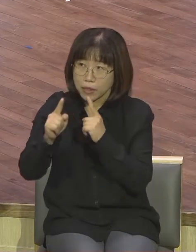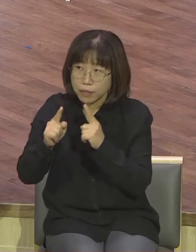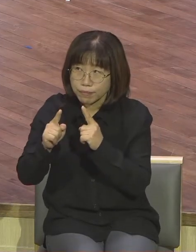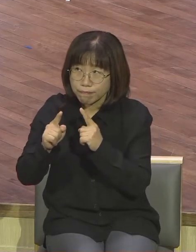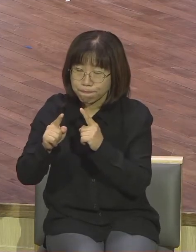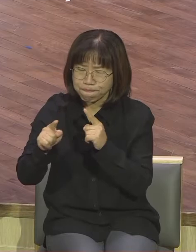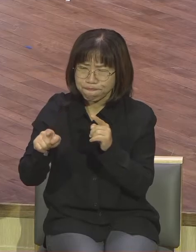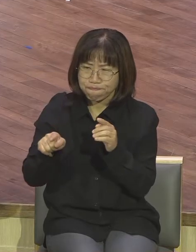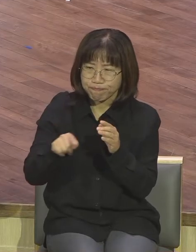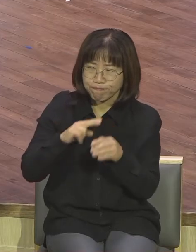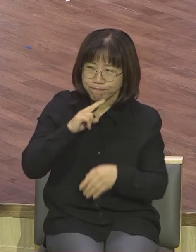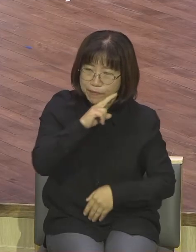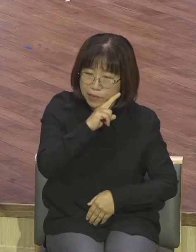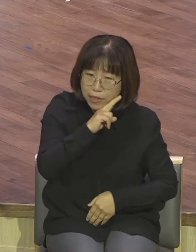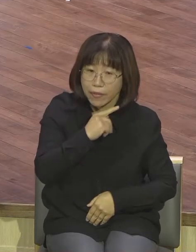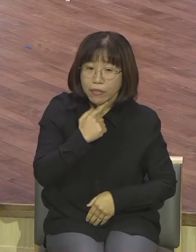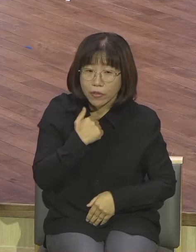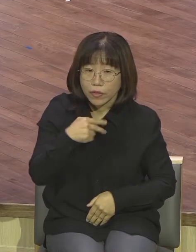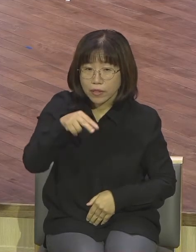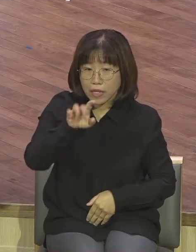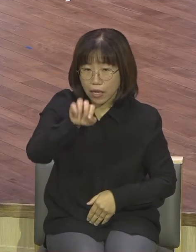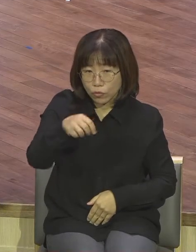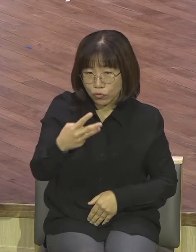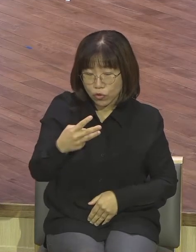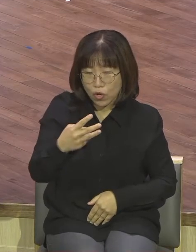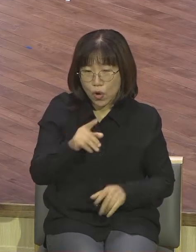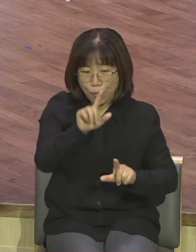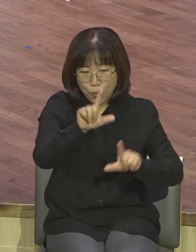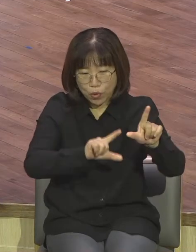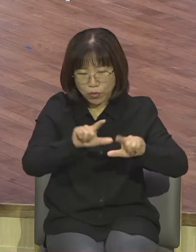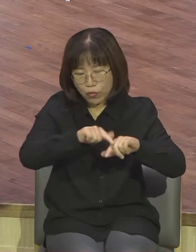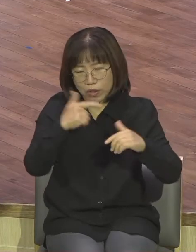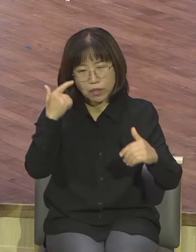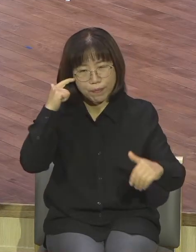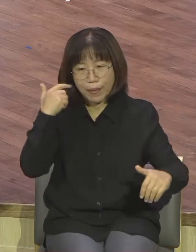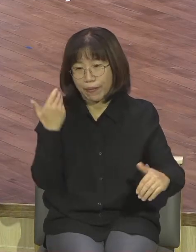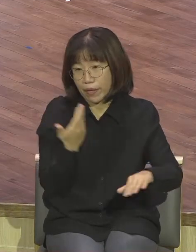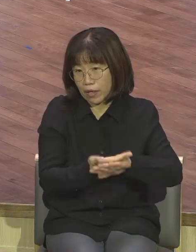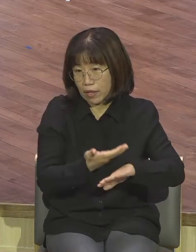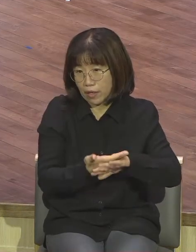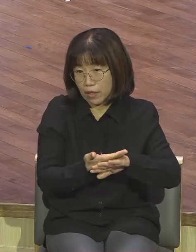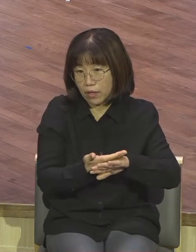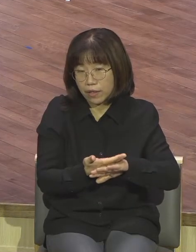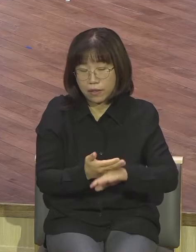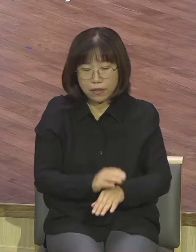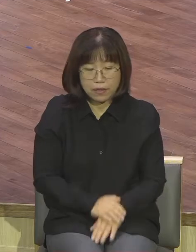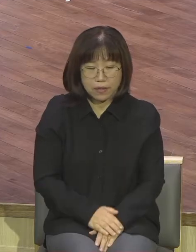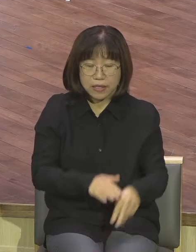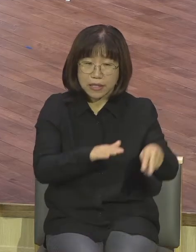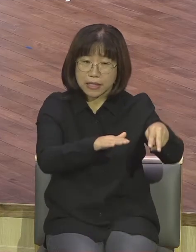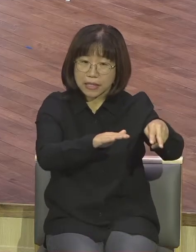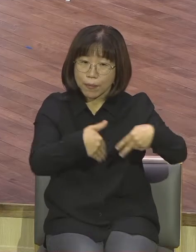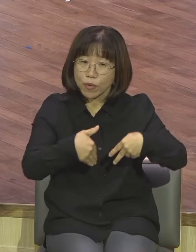사울과는 대비되는 모습이죠 사무엘의 이 삶이 위대하다 말할 수 있는 게 다른 게 아니에요